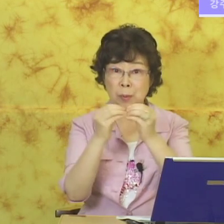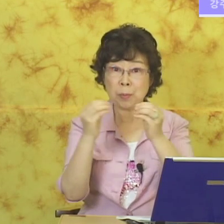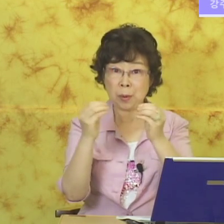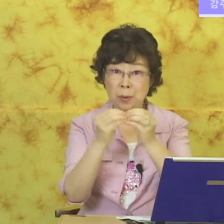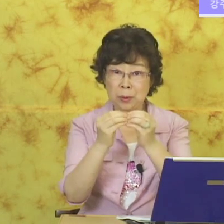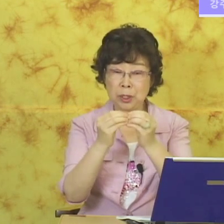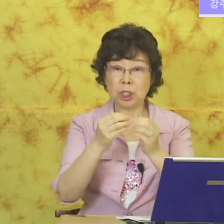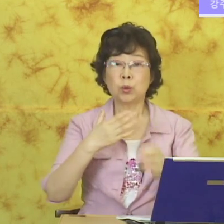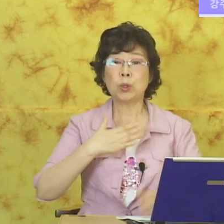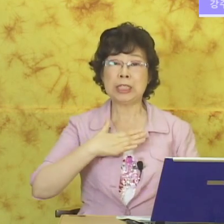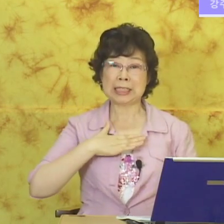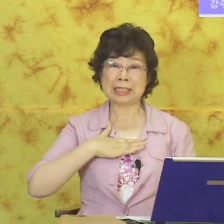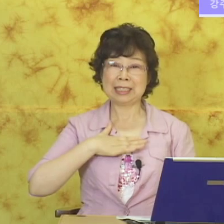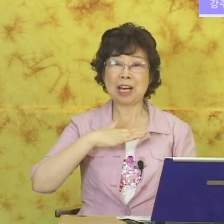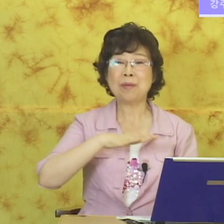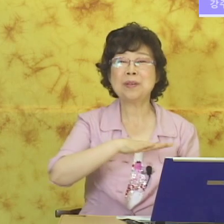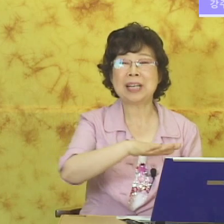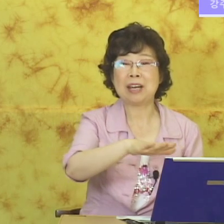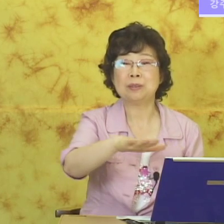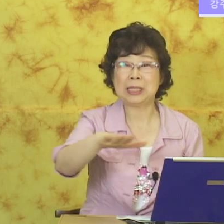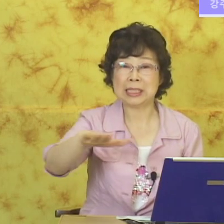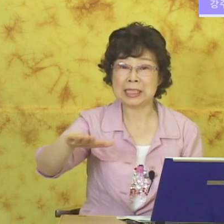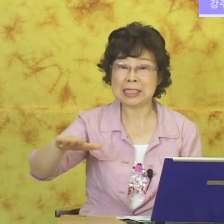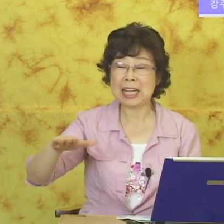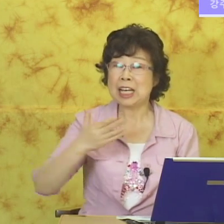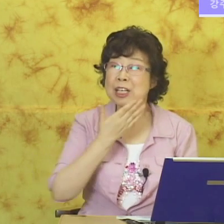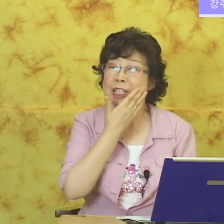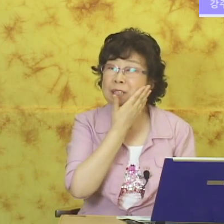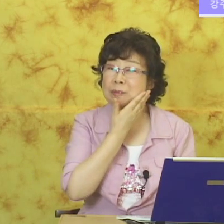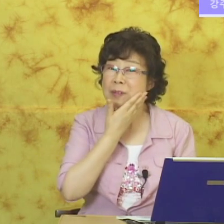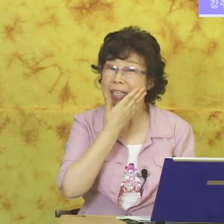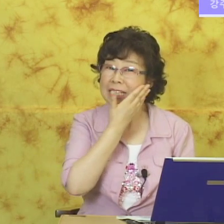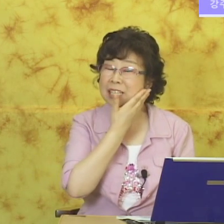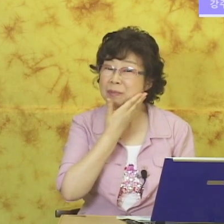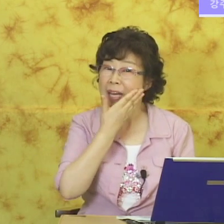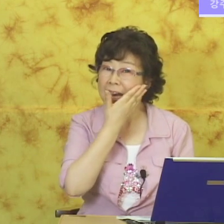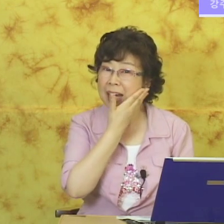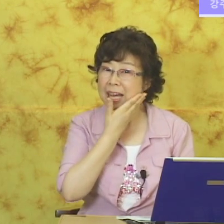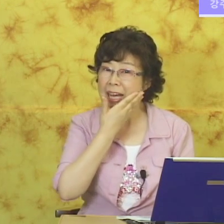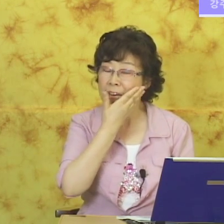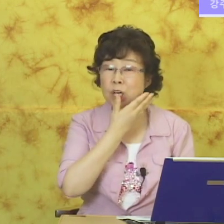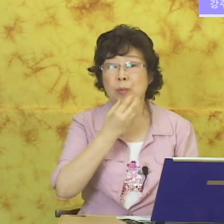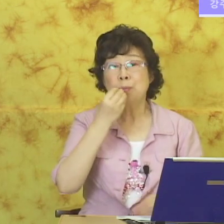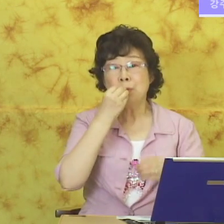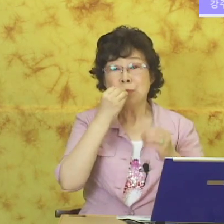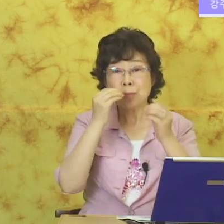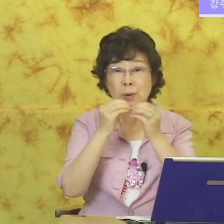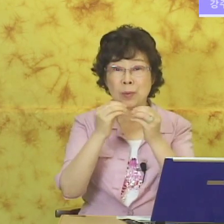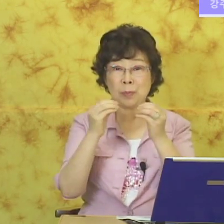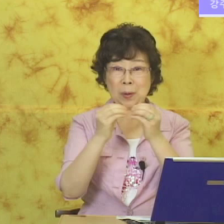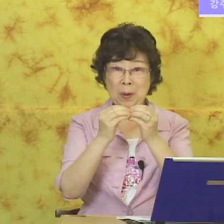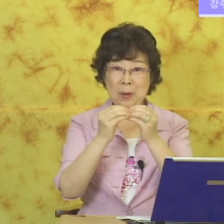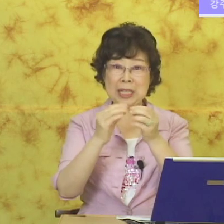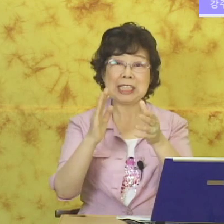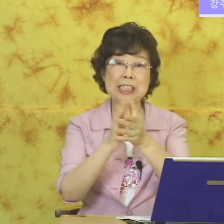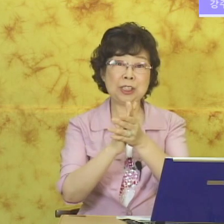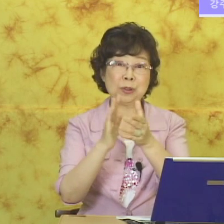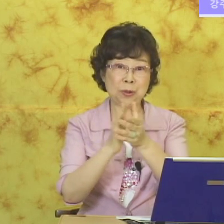뽀뽀뽀. 우리는 다 배운 거예요. 우리는 귀염둥이 귀엽다. 뽀뽀뽀. 친구.